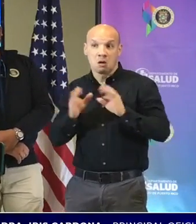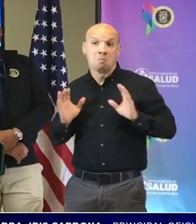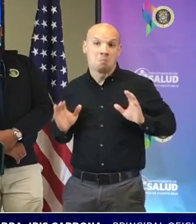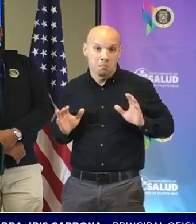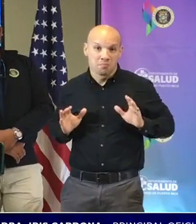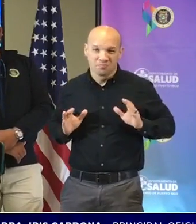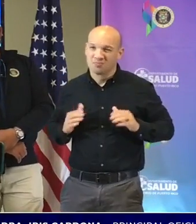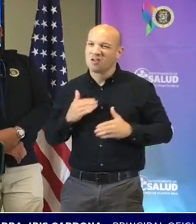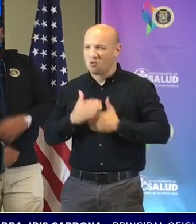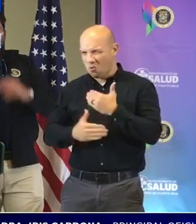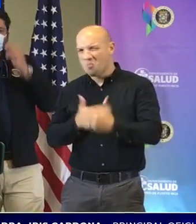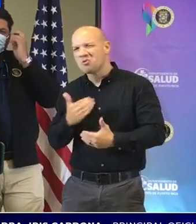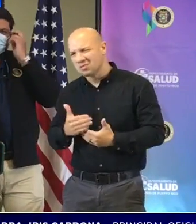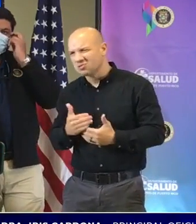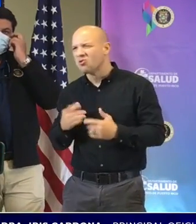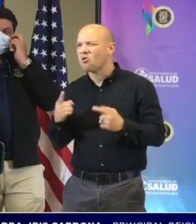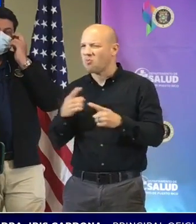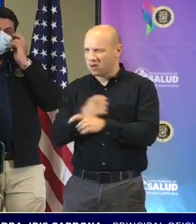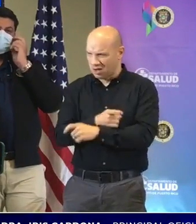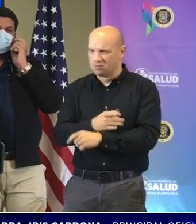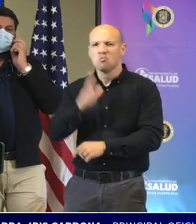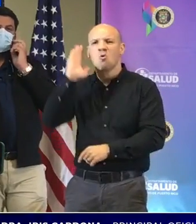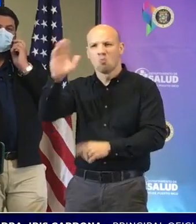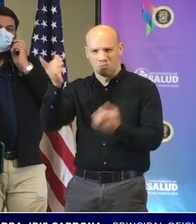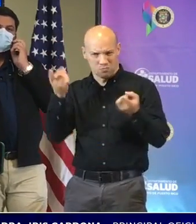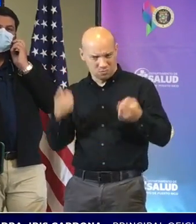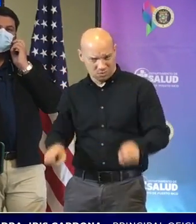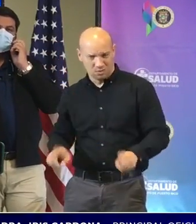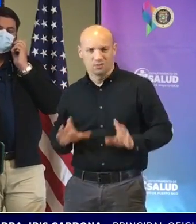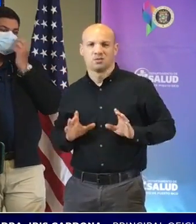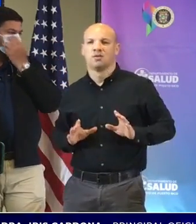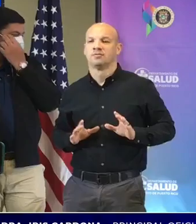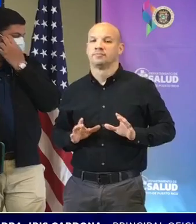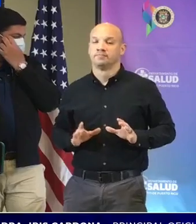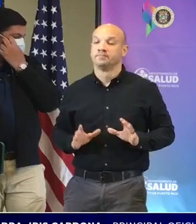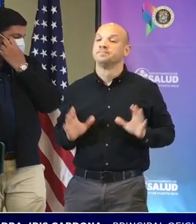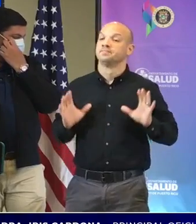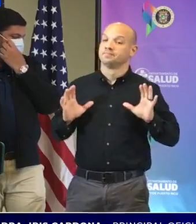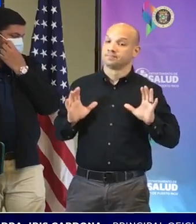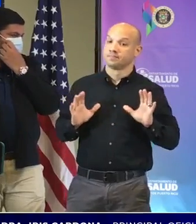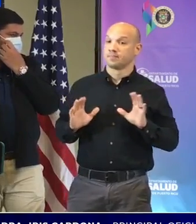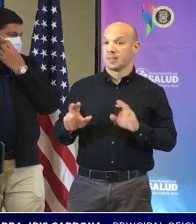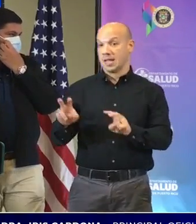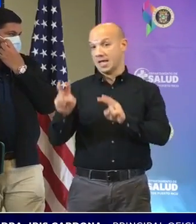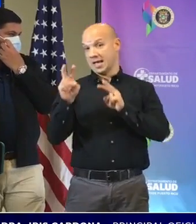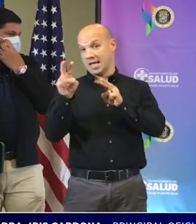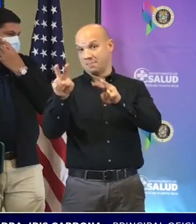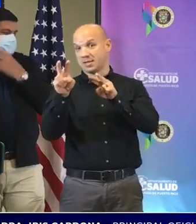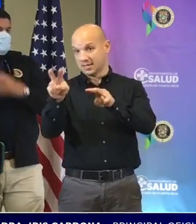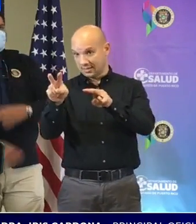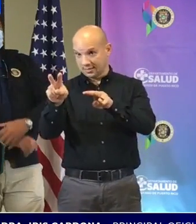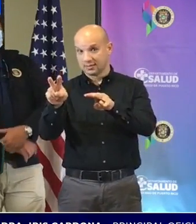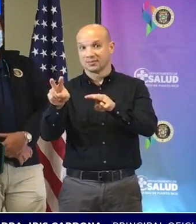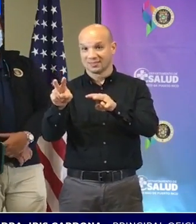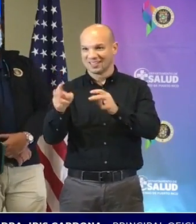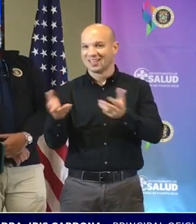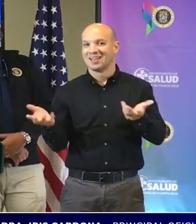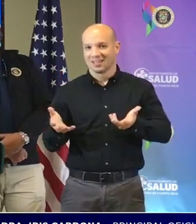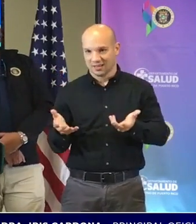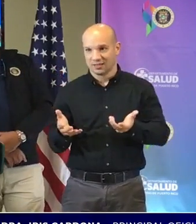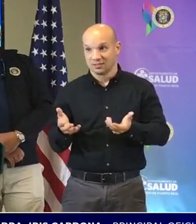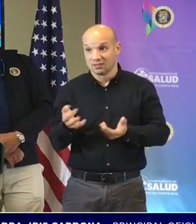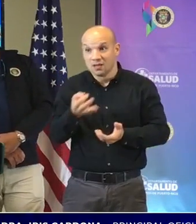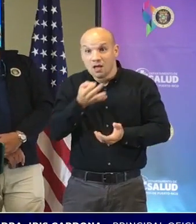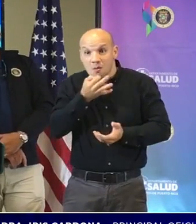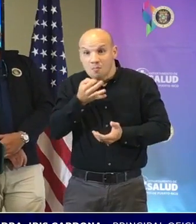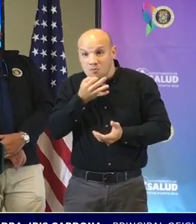por decirlo así la expectativa es que en los próximos días esta semana terminan